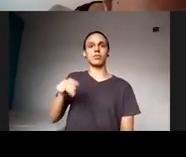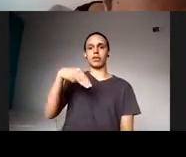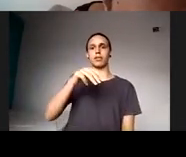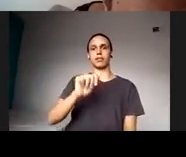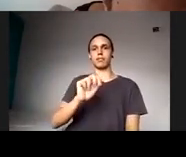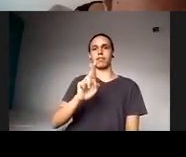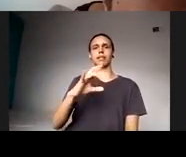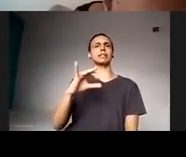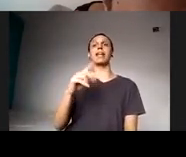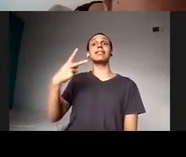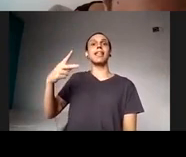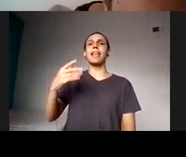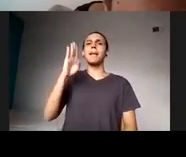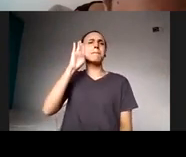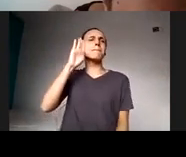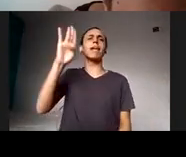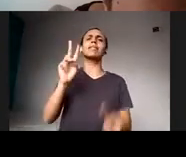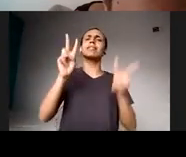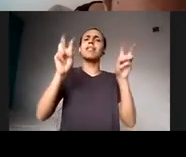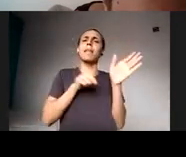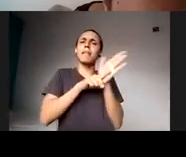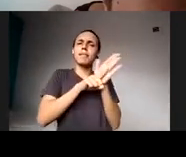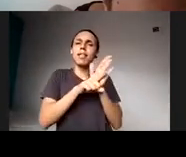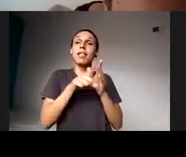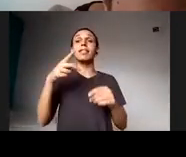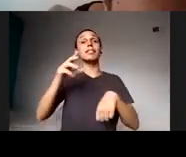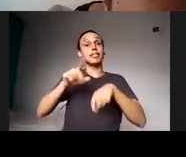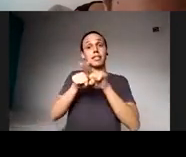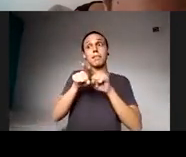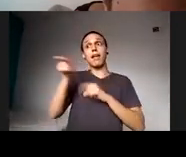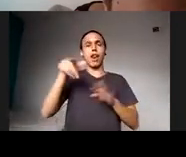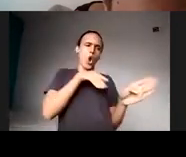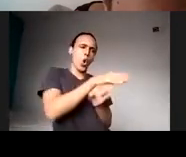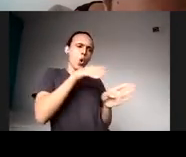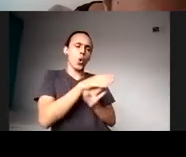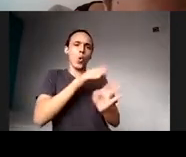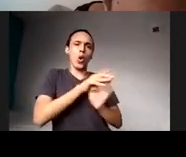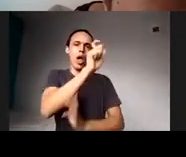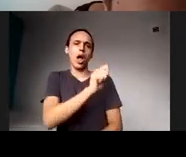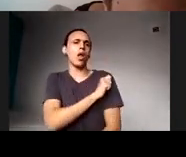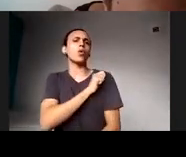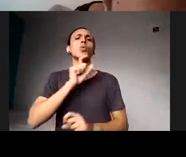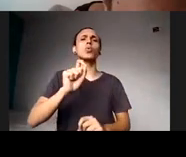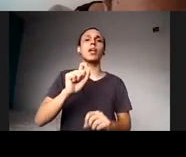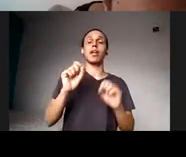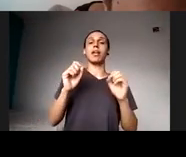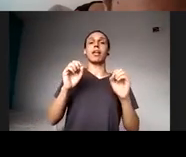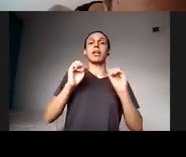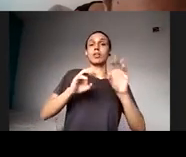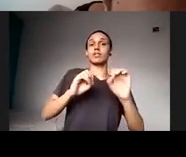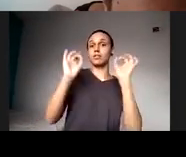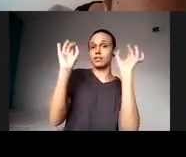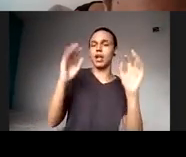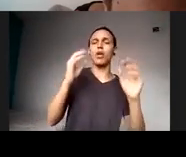temas de pesquisa e de orientação a educação especial, políticas de educação inclusiva na educação